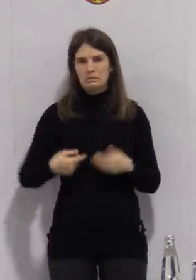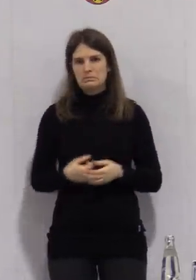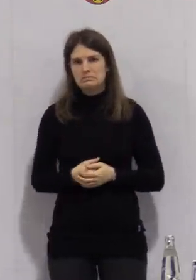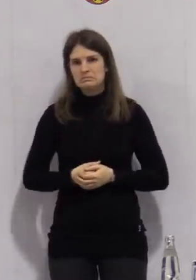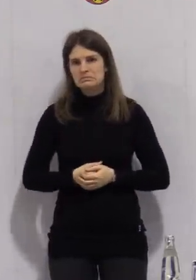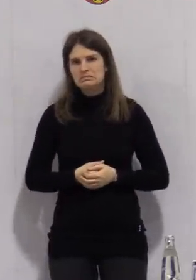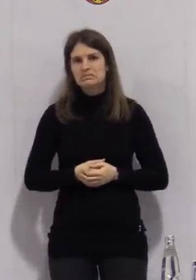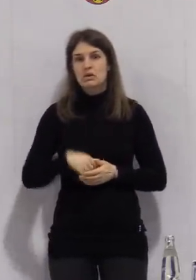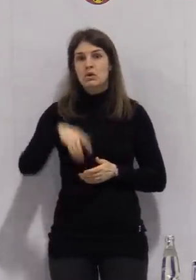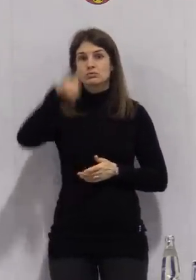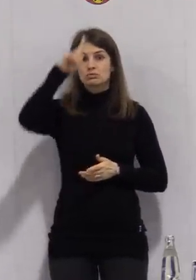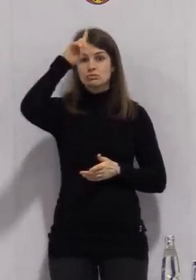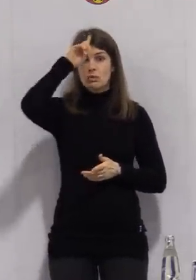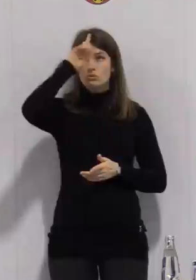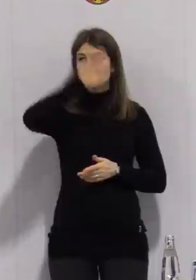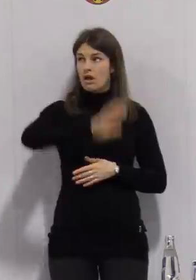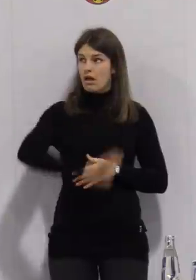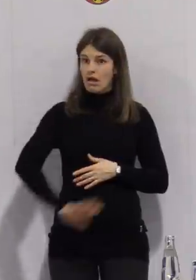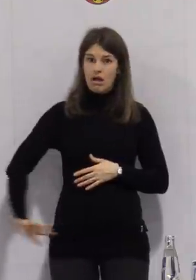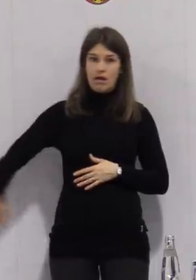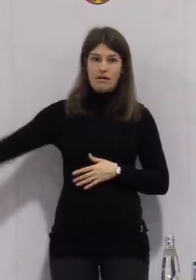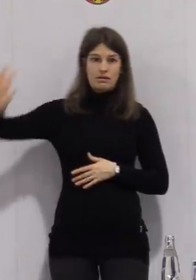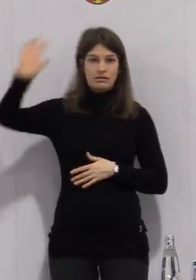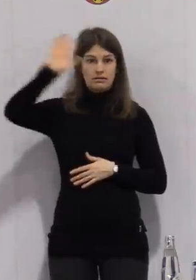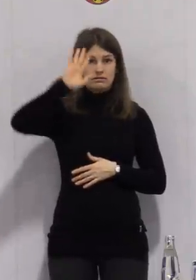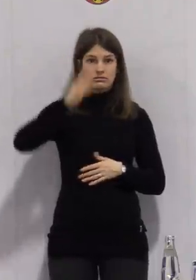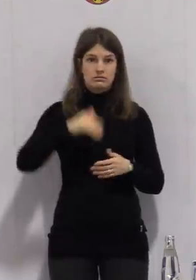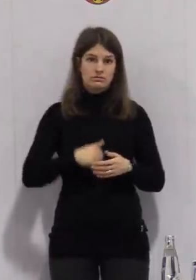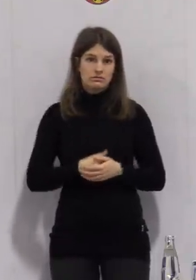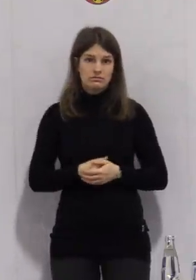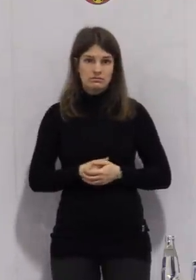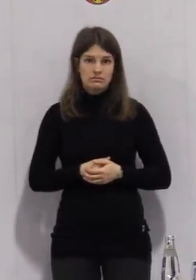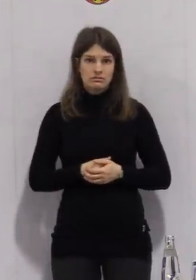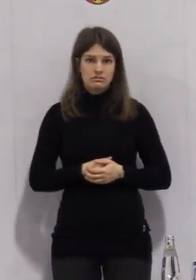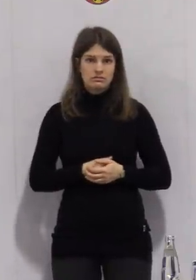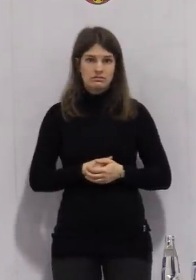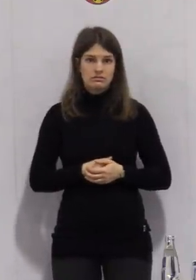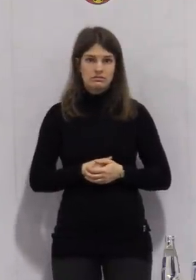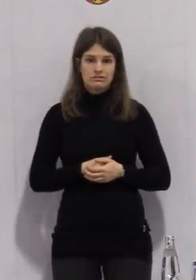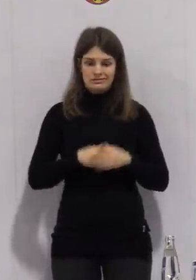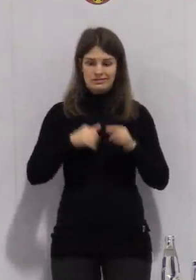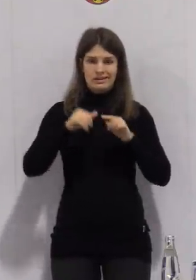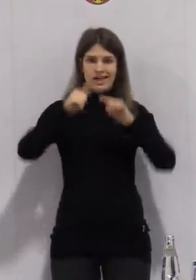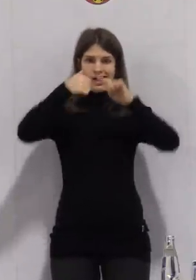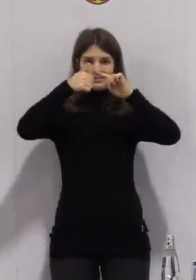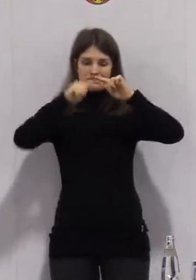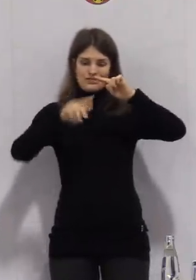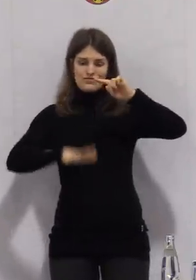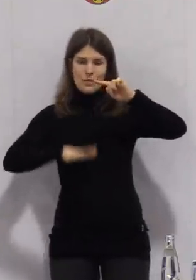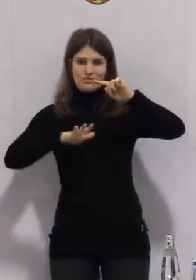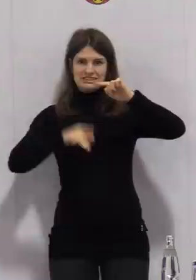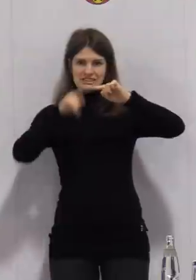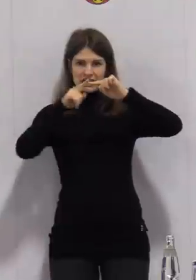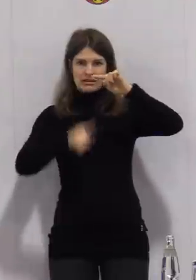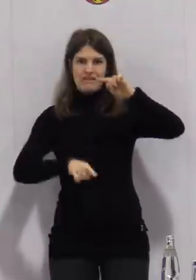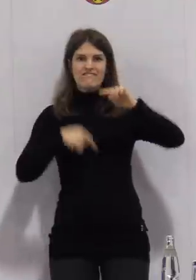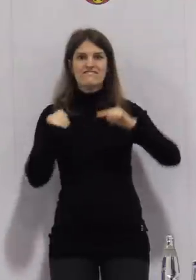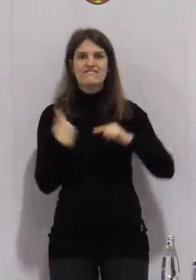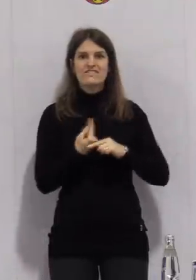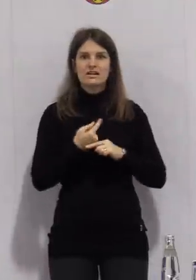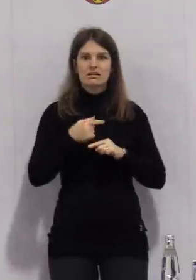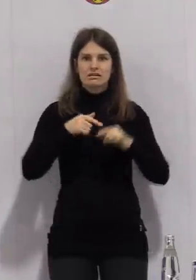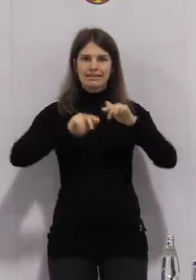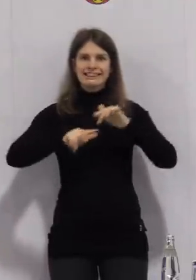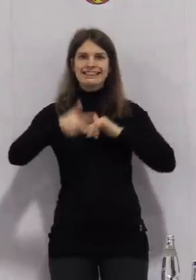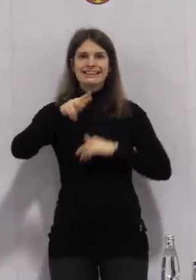Bundesweit betrachtet sind unter den ersten 15 Landkreisen, wir sind auf Platz 13, eine ganze